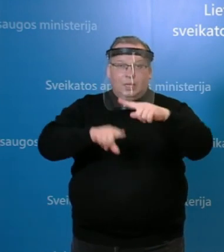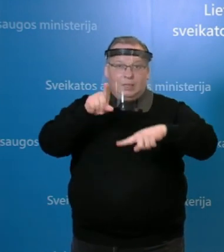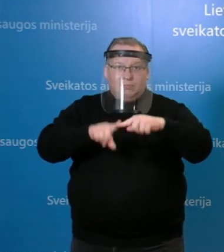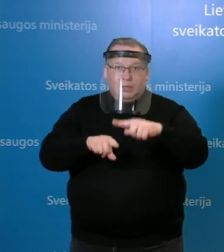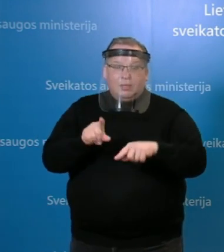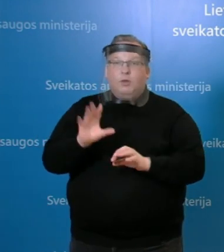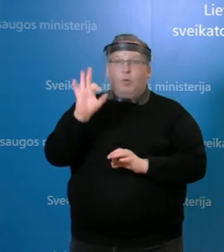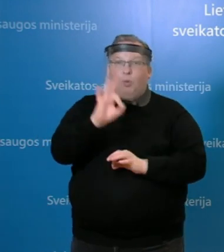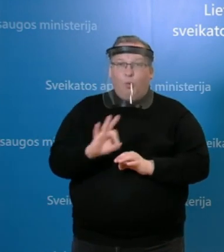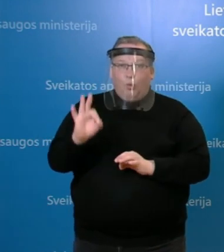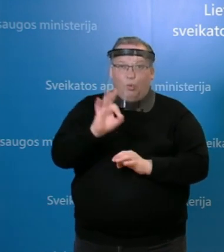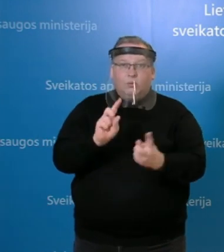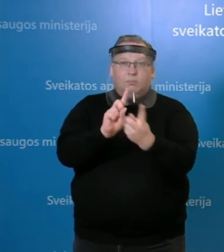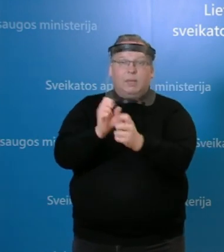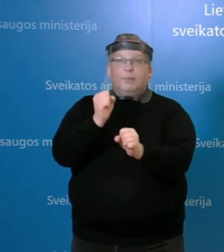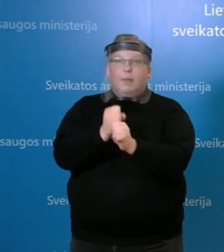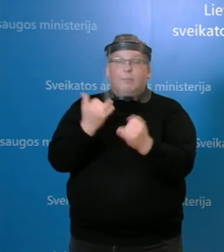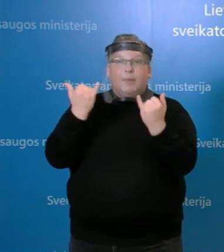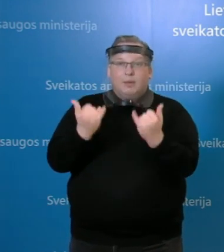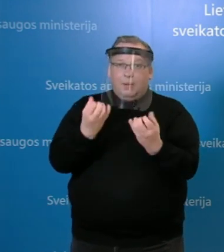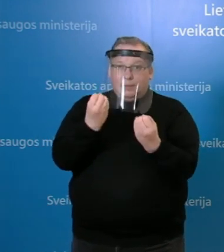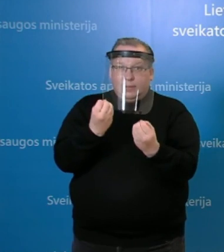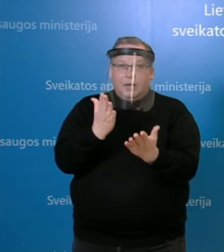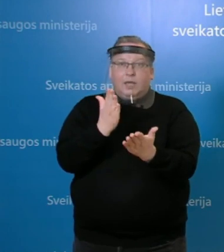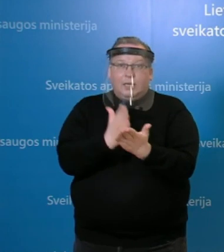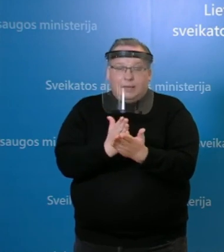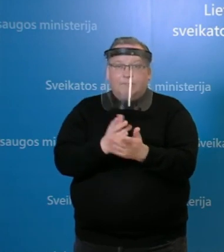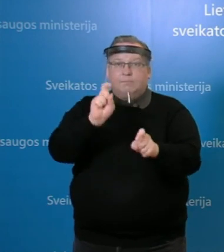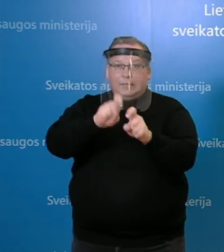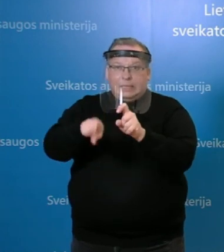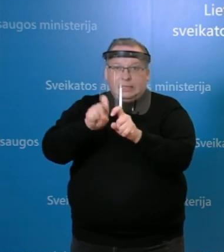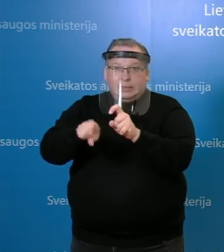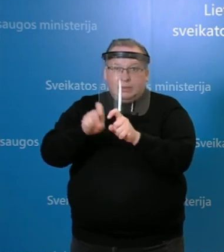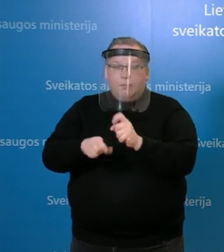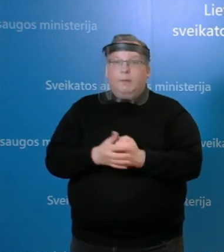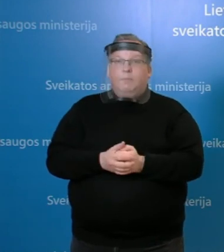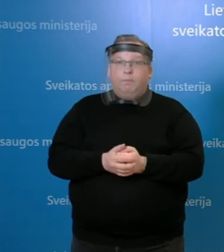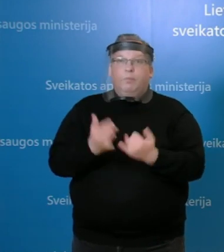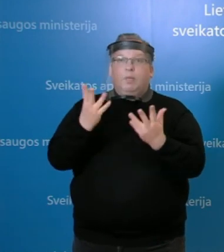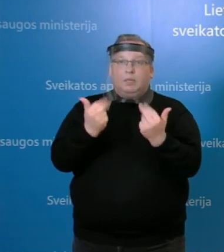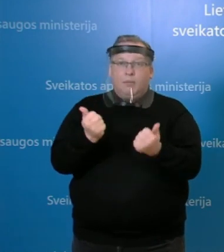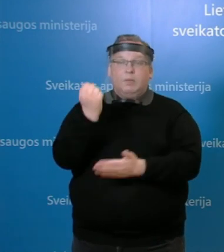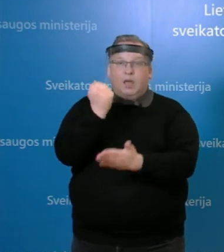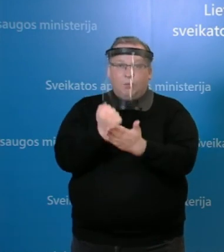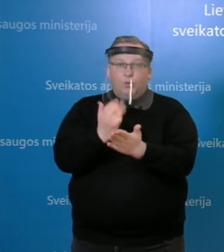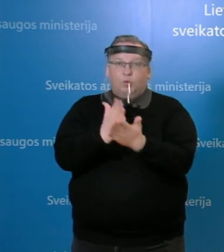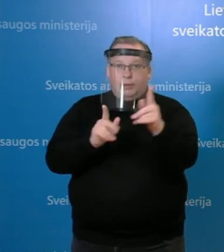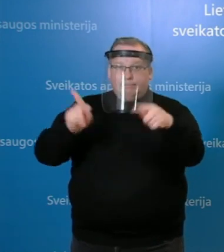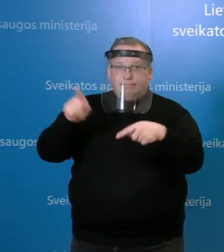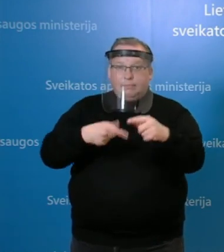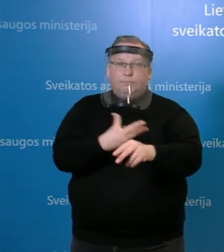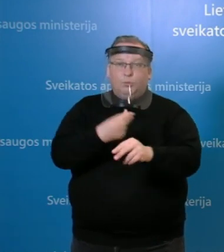o dėl sąlyčio darbe dar šiuo metu yra vykdoma epidemiologinė diagnostika ir taip darbuotojai yra tirimi, tai kol kas